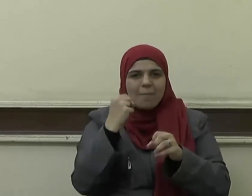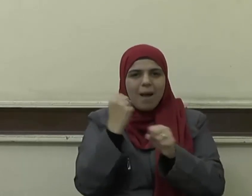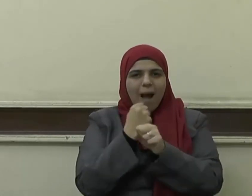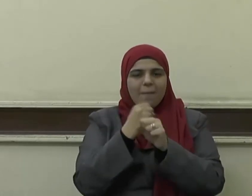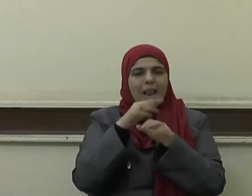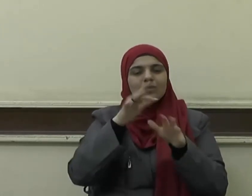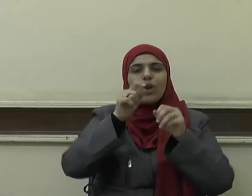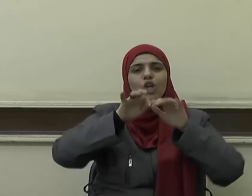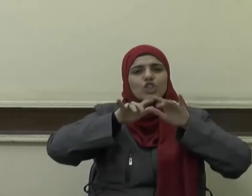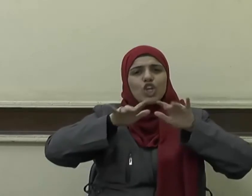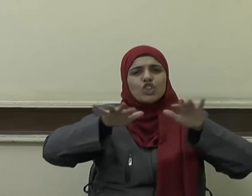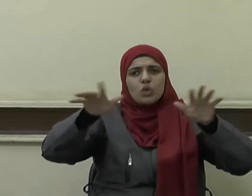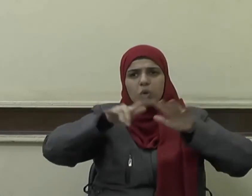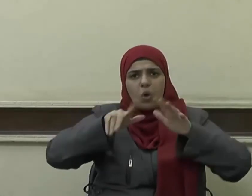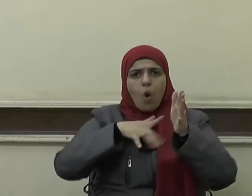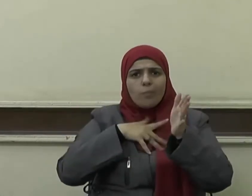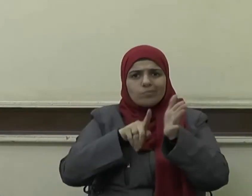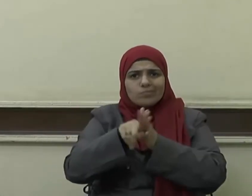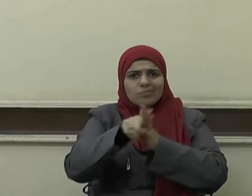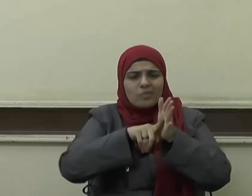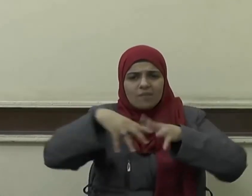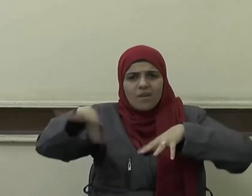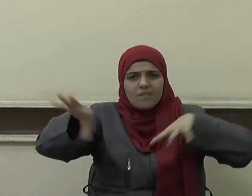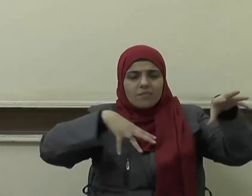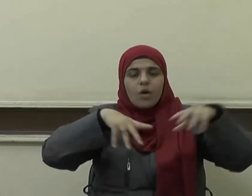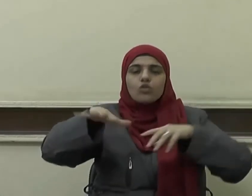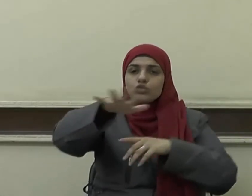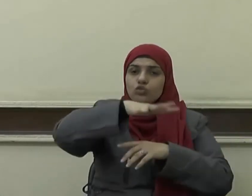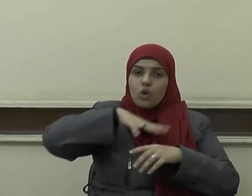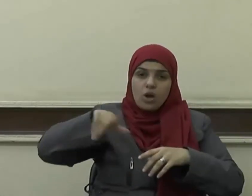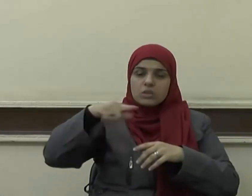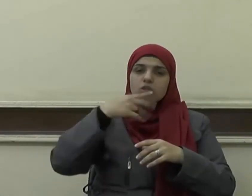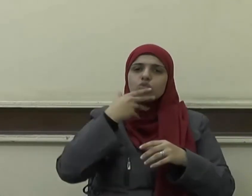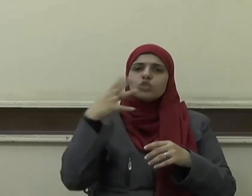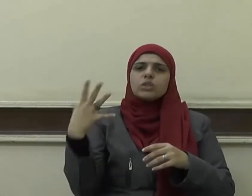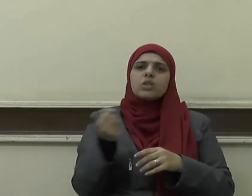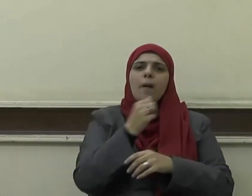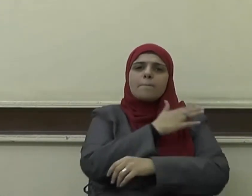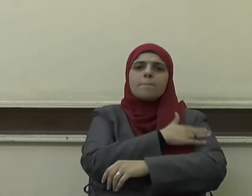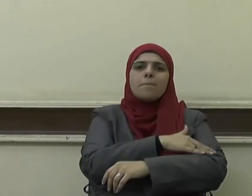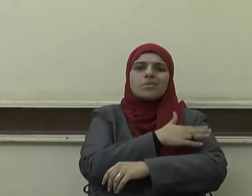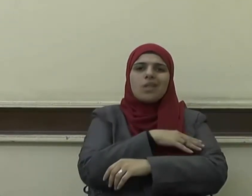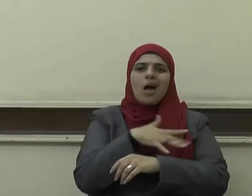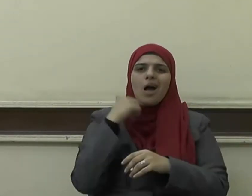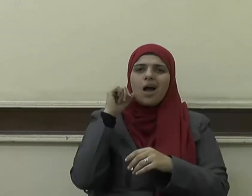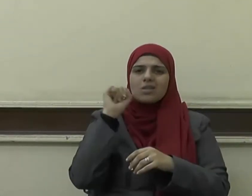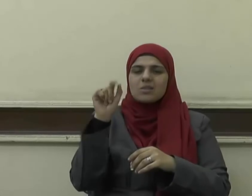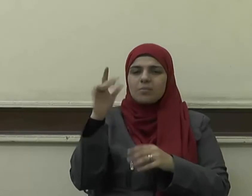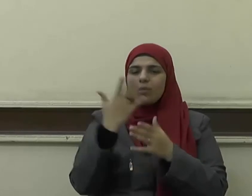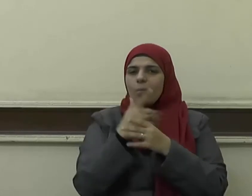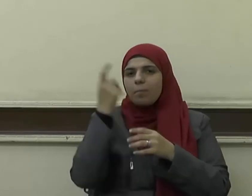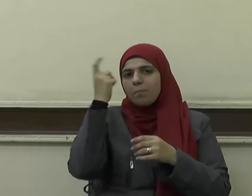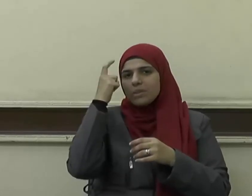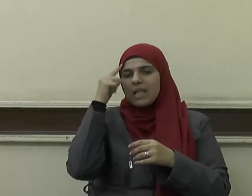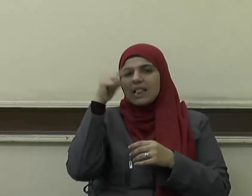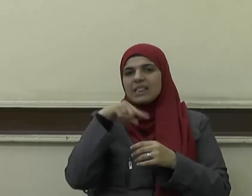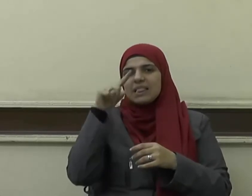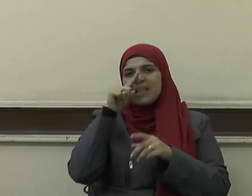وينشرون الفرقة بين الناس فهؤلاء أصحاب مصالح خاصة يوظفون الدين